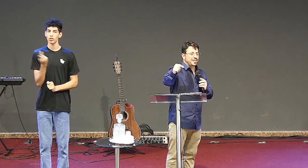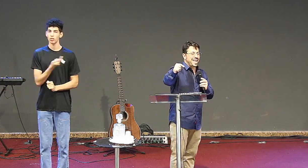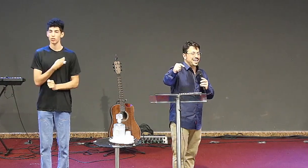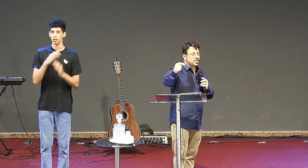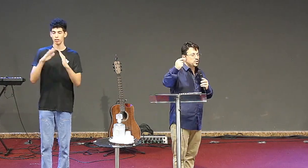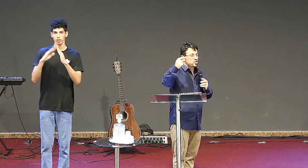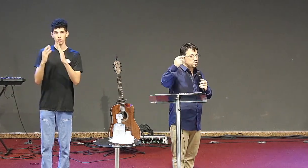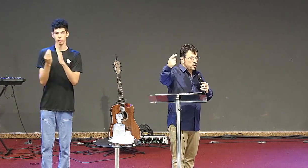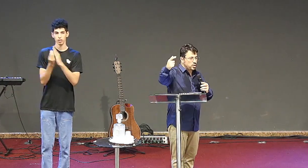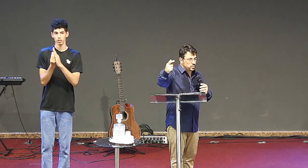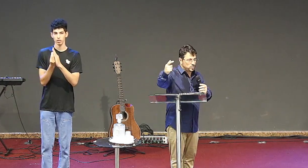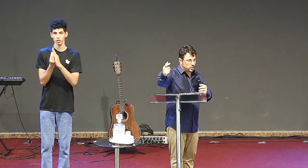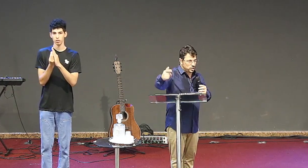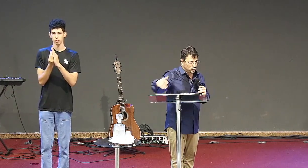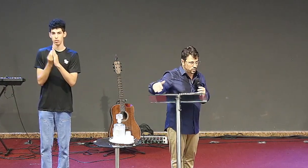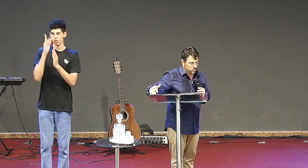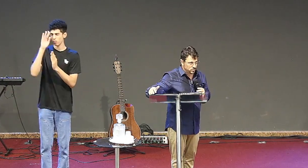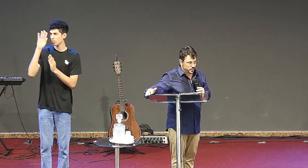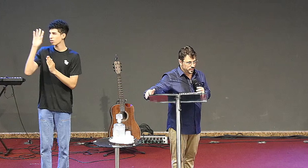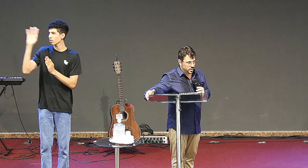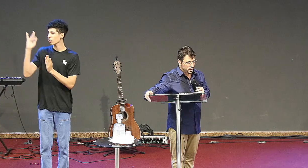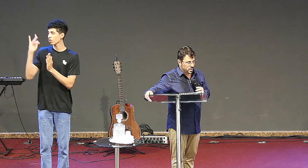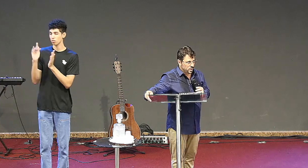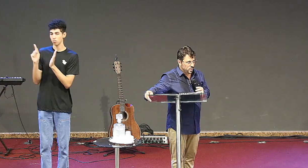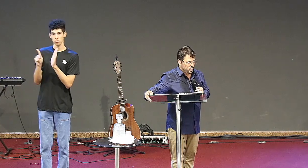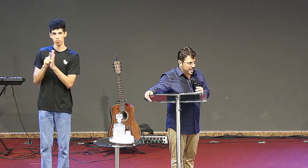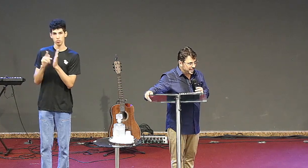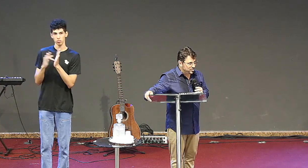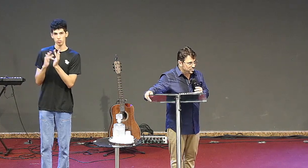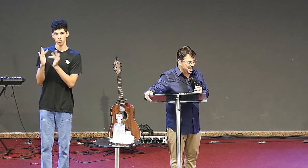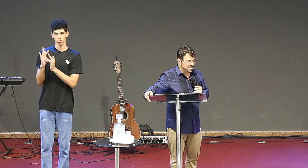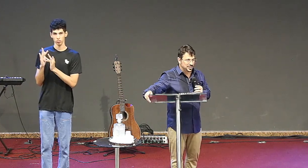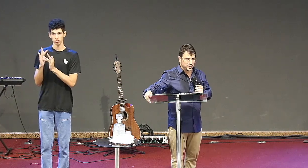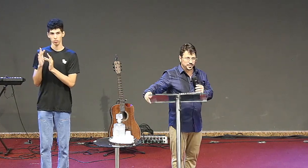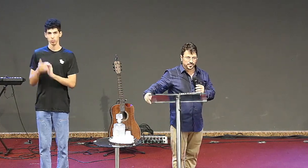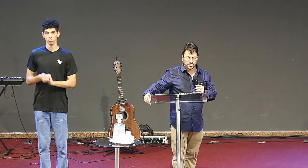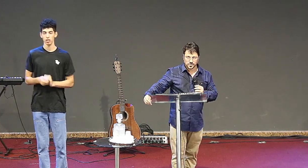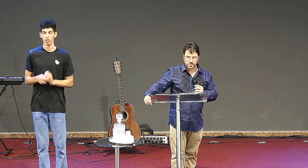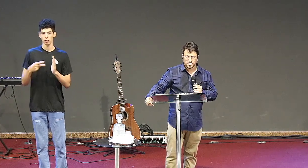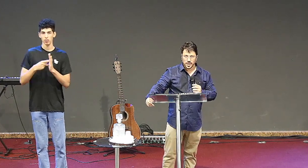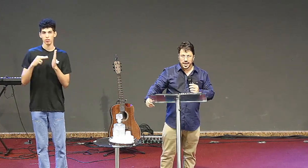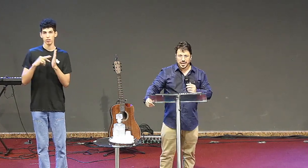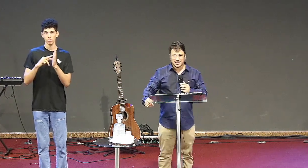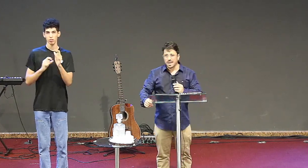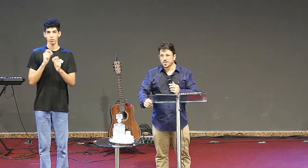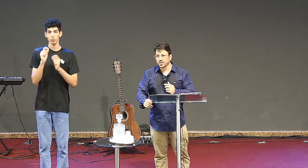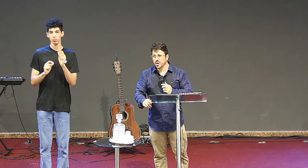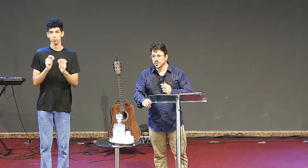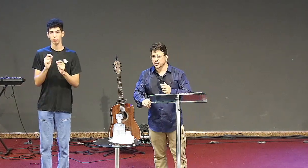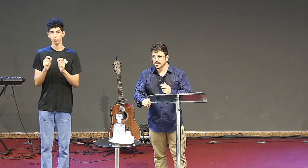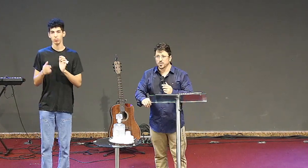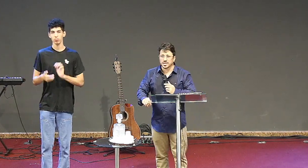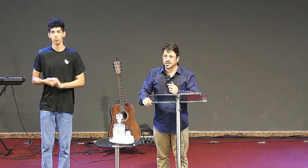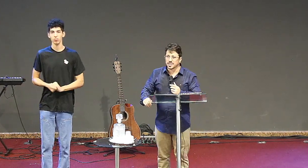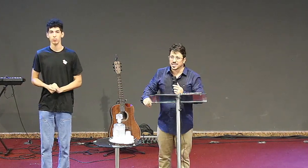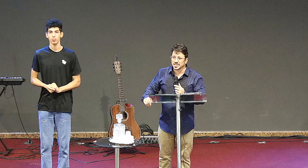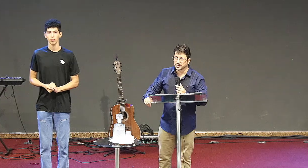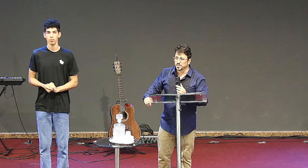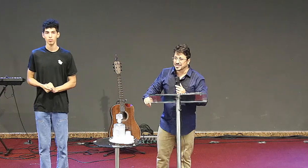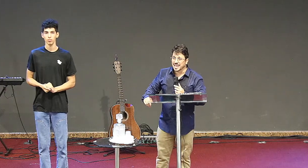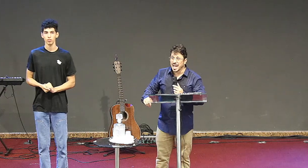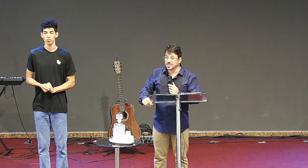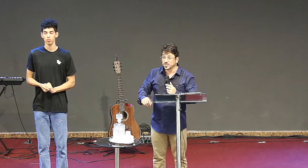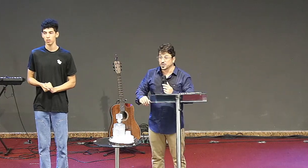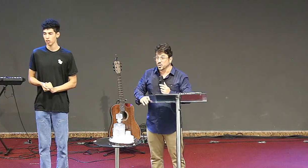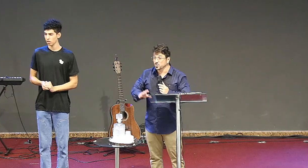se torne a igreja dos sonhos de Jesus. O que isso quer dizer? Quer dizer, meus irmãos, que tem muitas igrejas